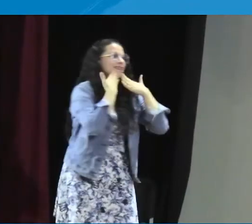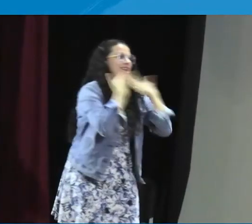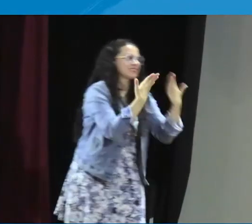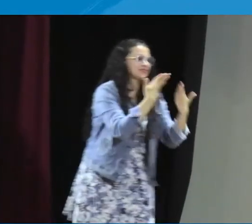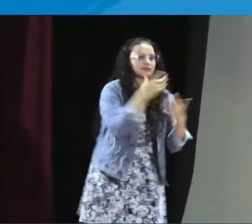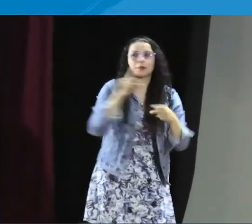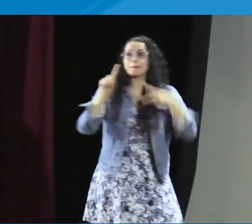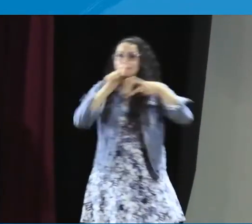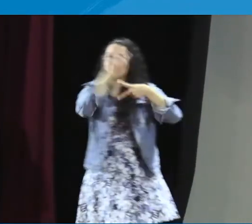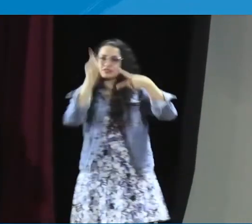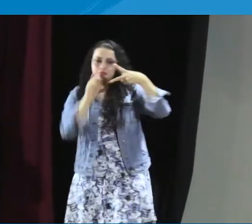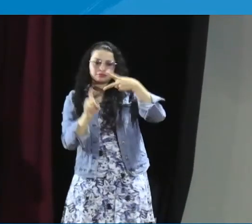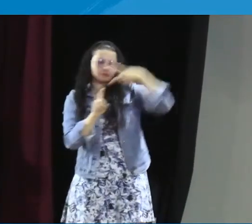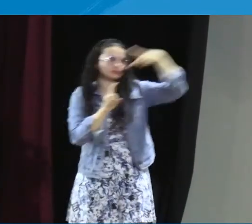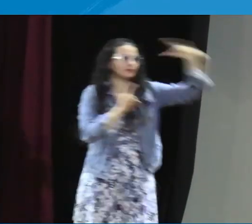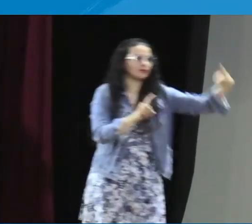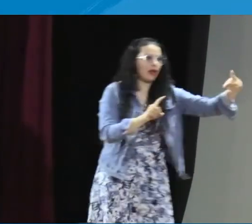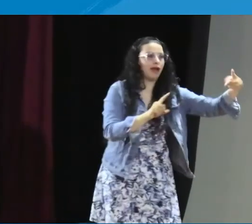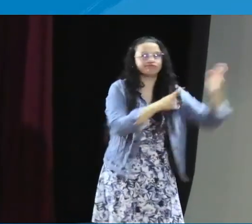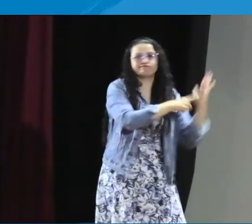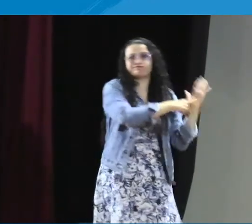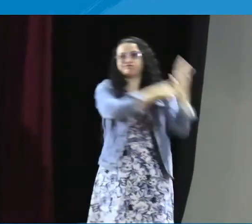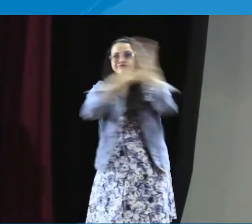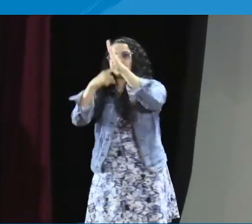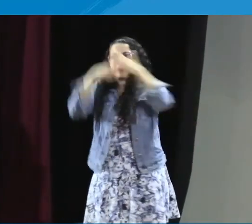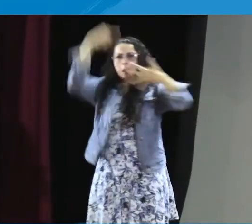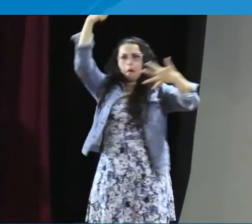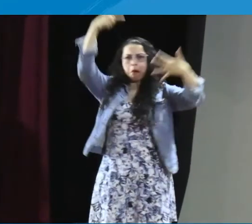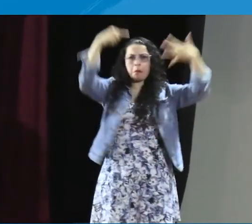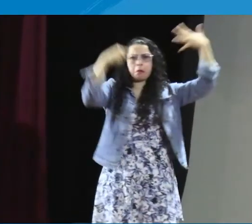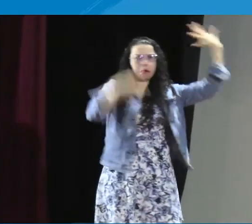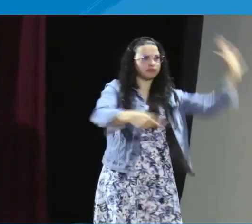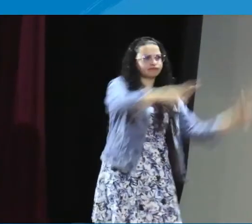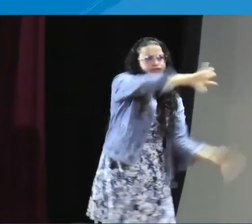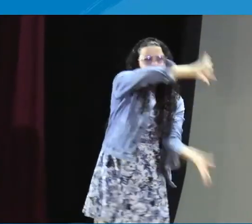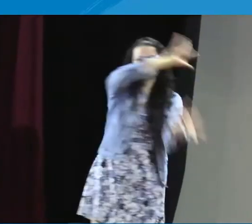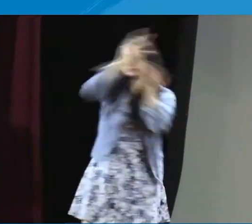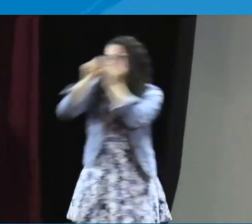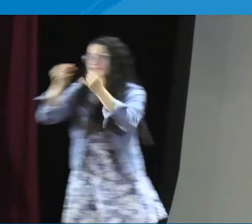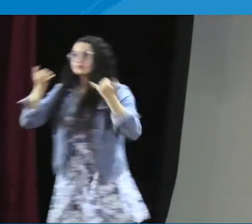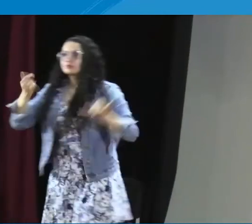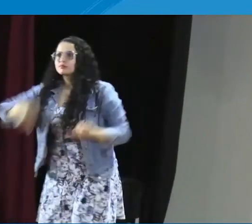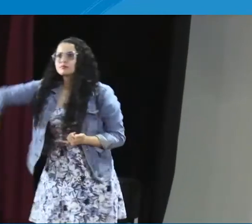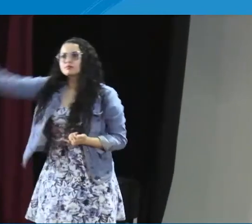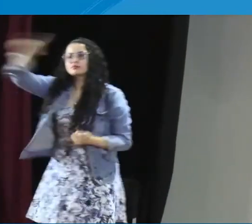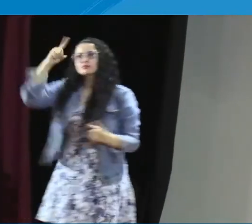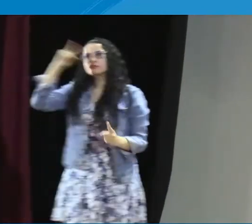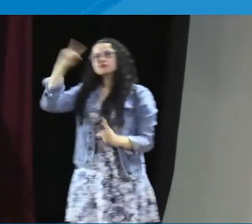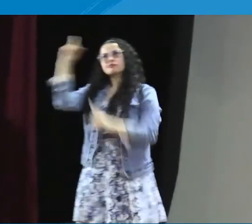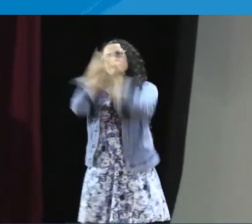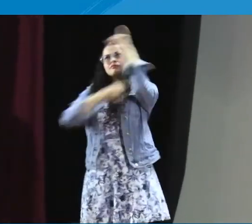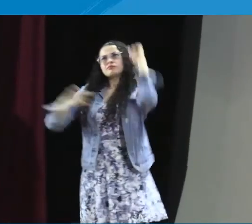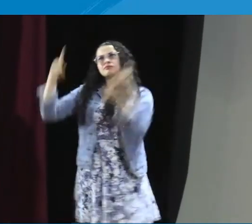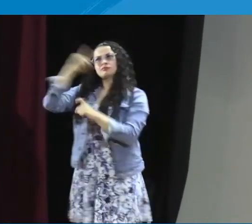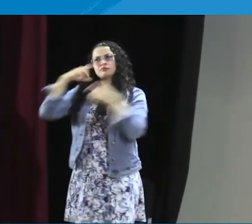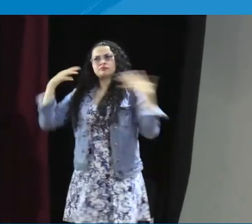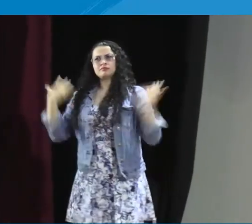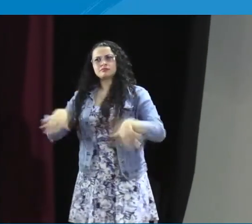Bien. Primero, muchísimas gracias a nuestros dos panelistas. Yo propuse dos preguntas, y ellos me las